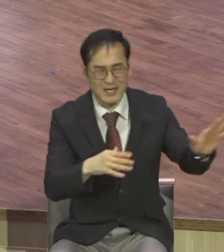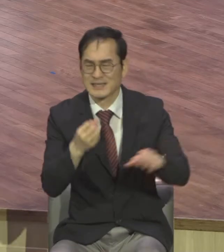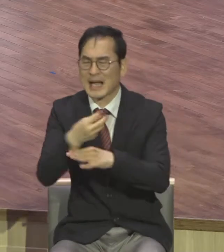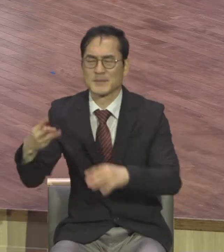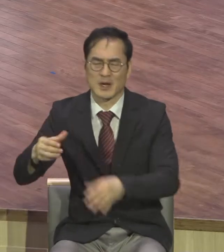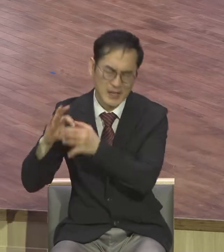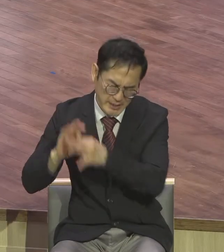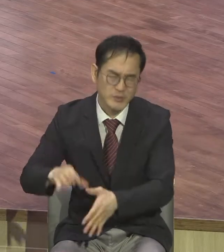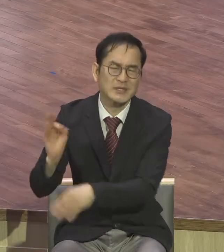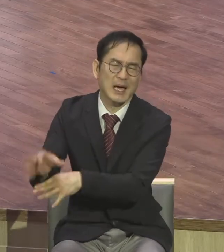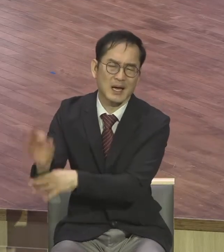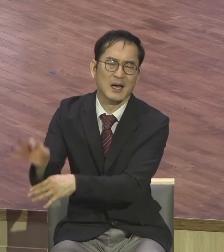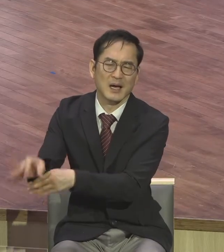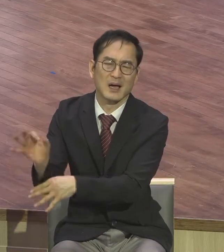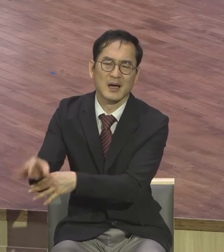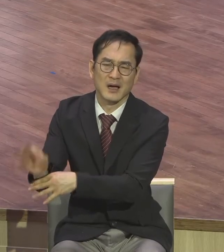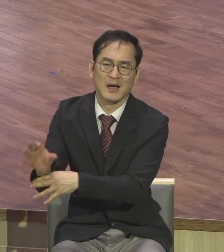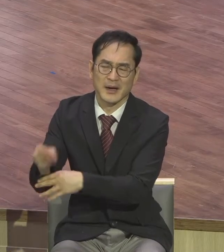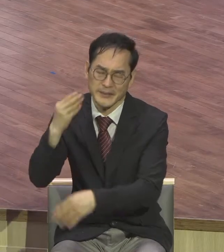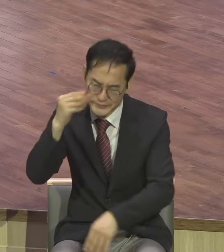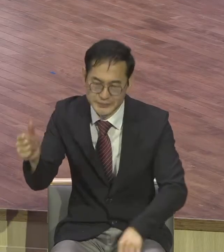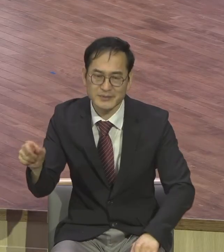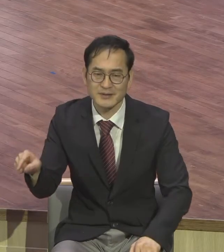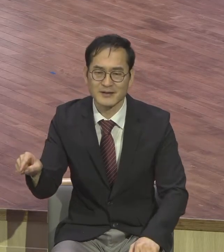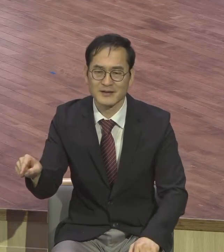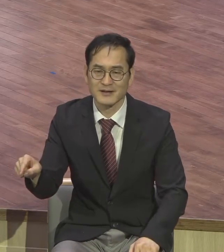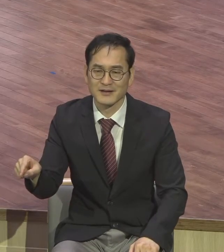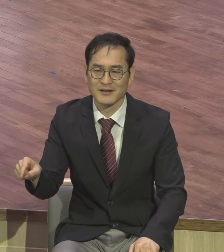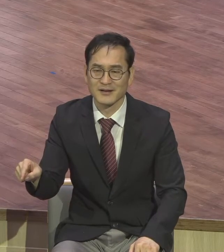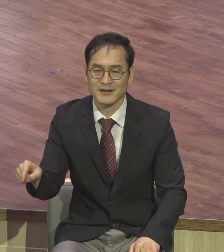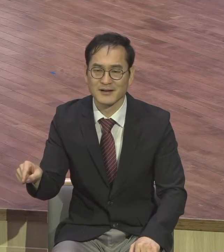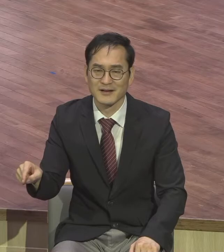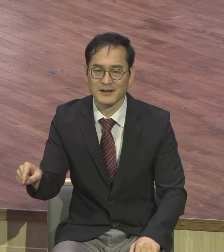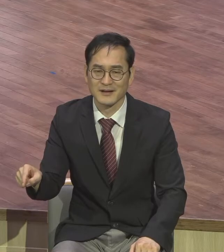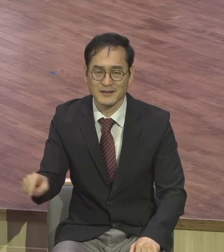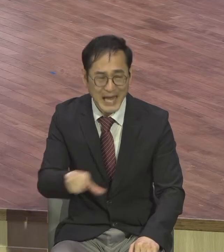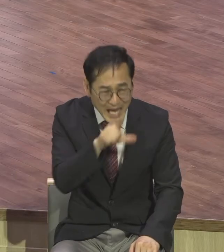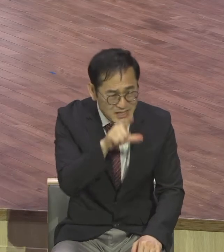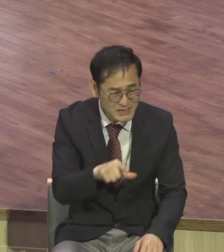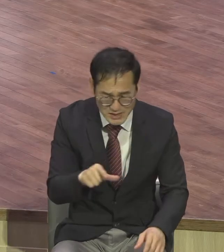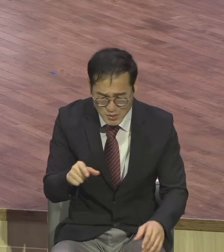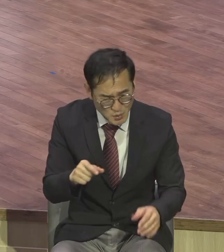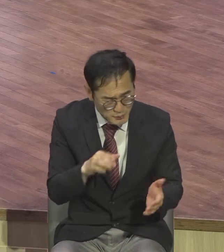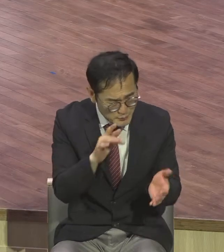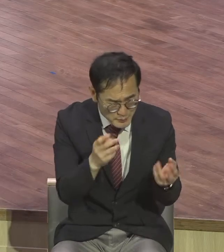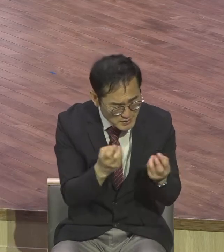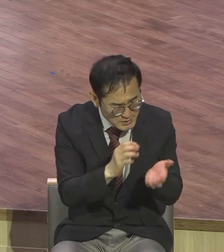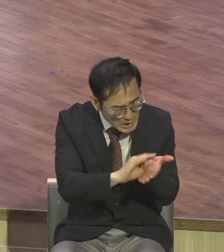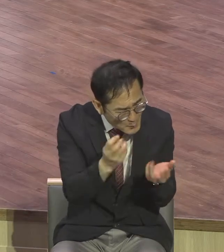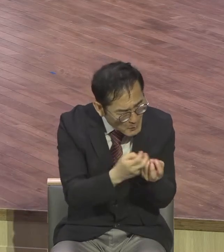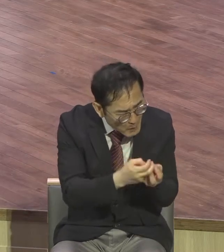신제품에 대해서 막 복잡할 것 같고 막 어럭을 갖고 골잡을 같으니까 안 써